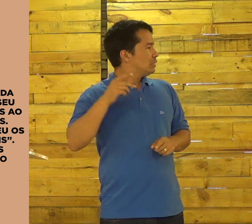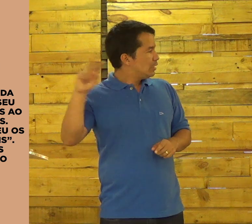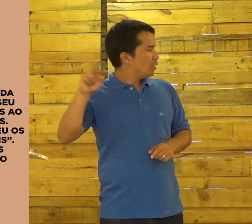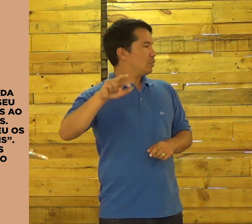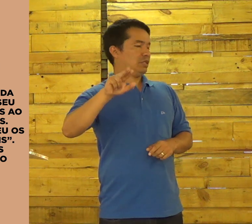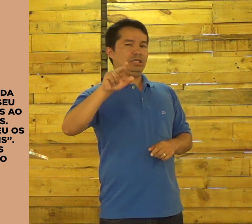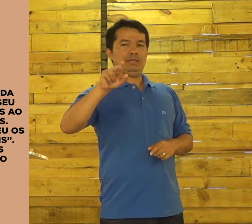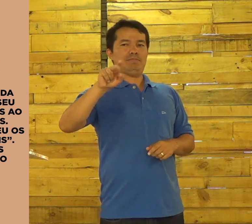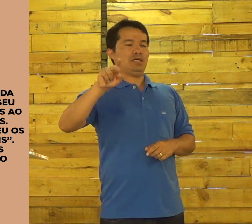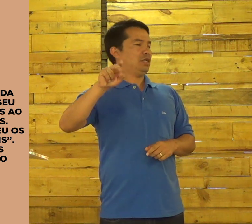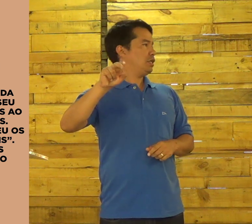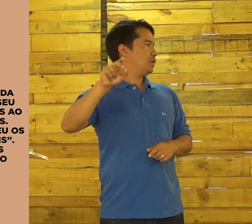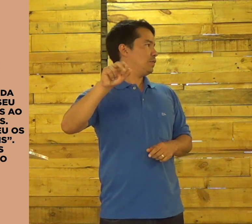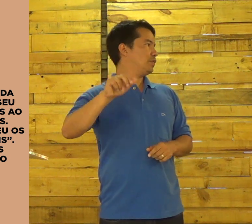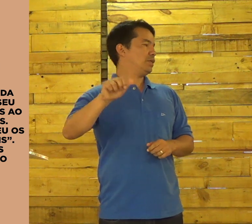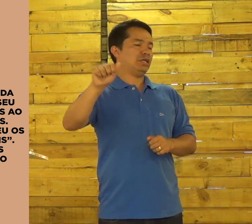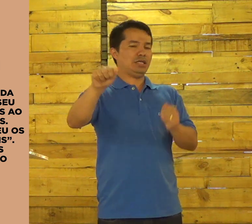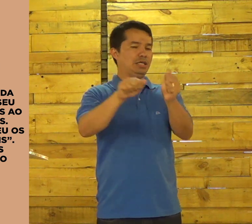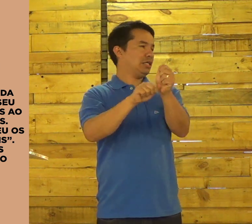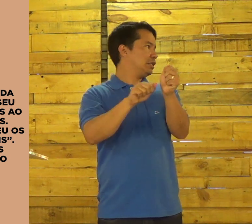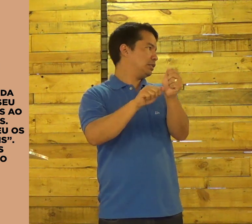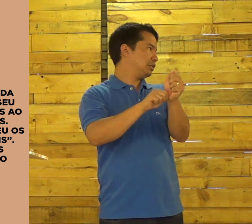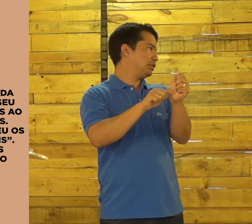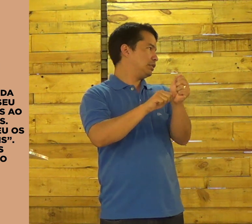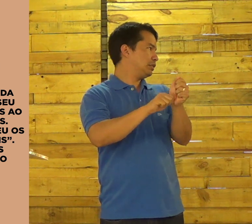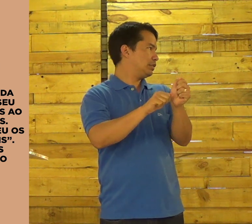E seu irmão. André.